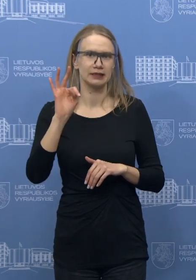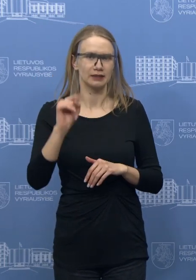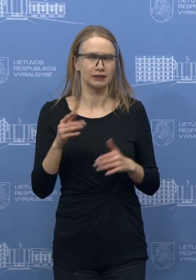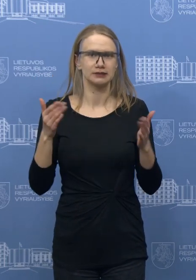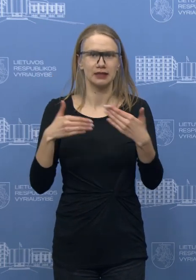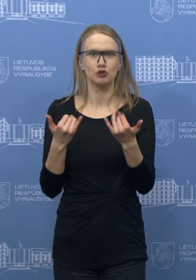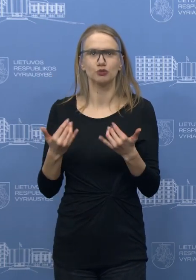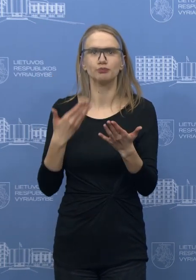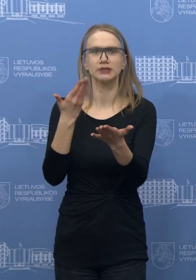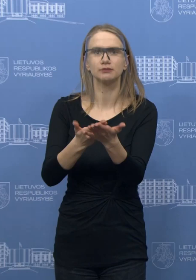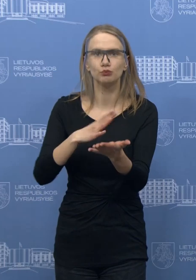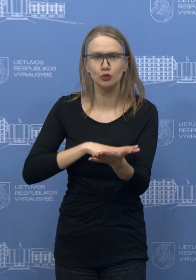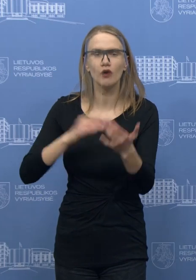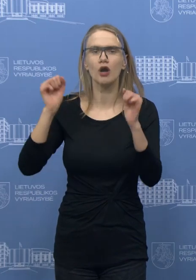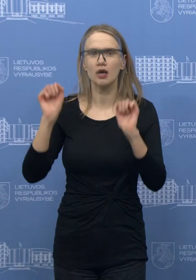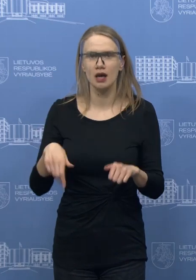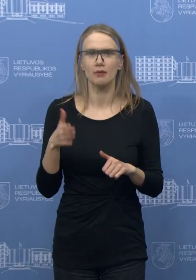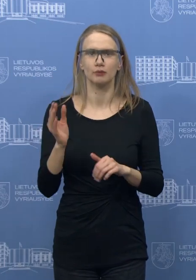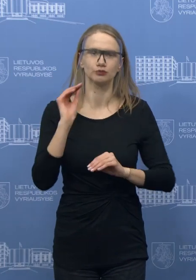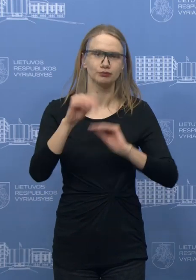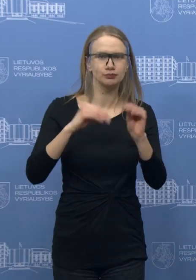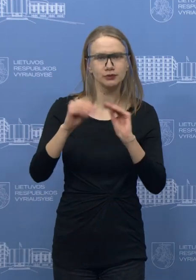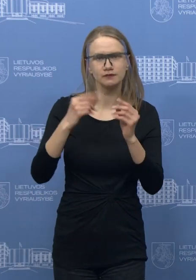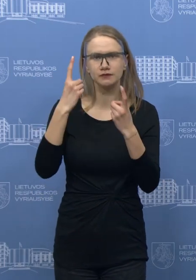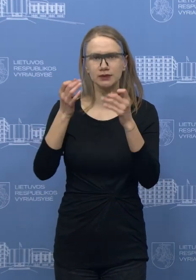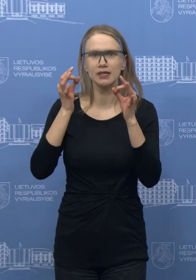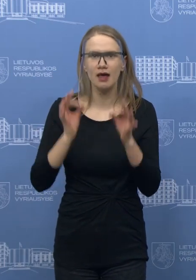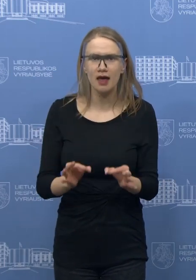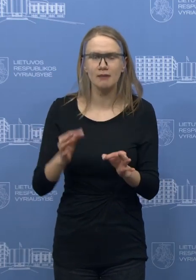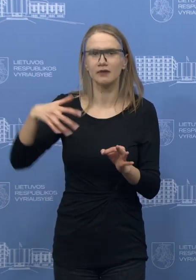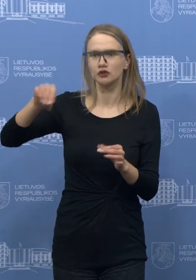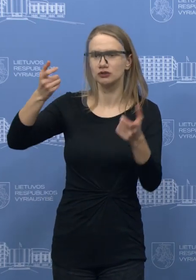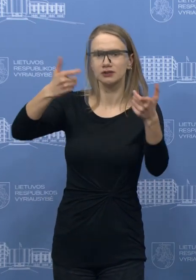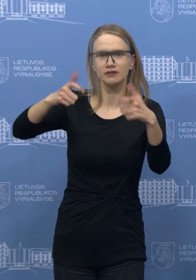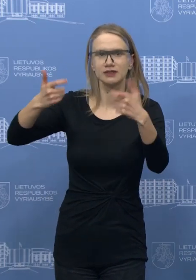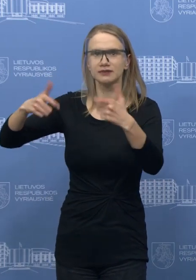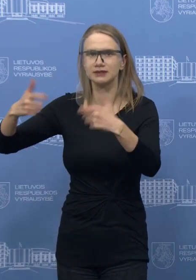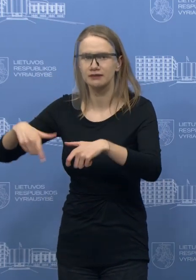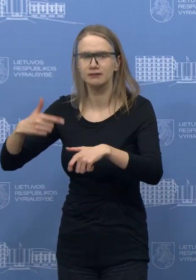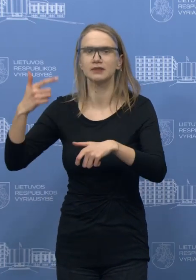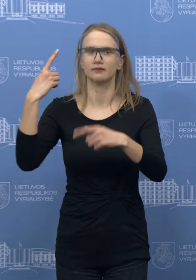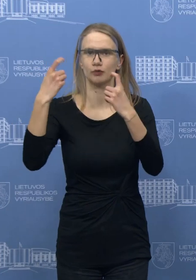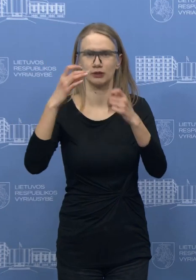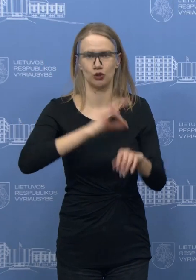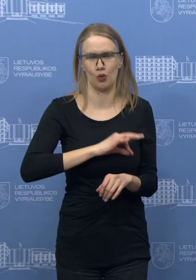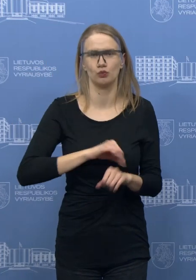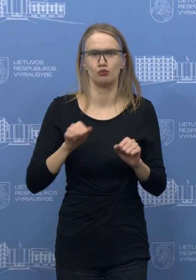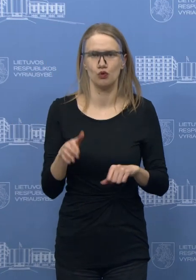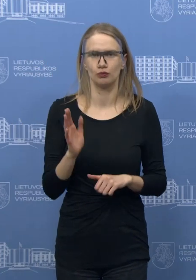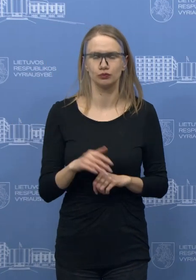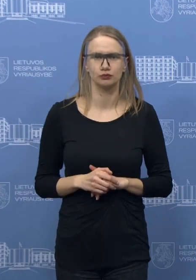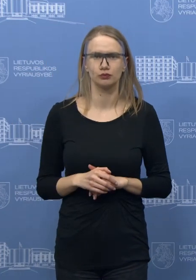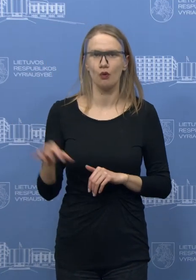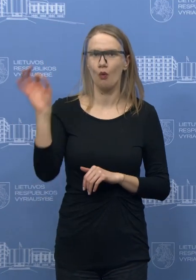Ir jau šiandienai turi tikrai pakankamai daug reikalingų ir vertingų duomenų saveldymėms, nes galės tą gauti. Ir aš teikiuosi, kad kalbant apie